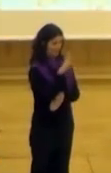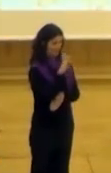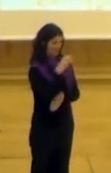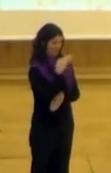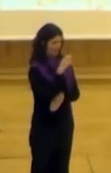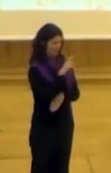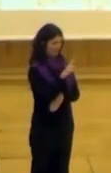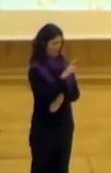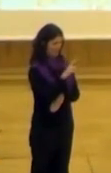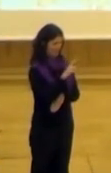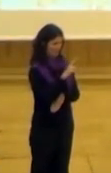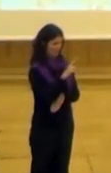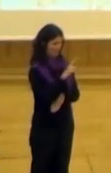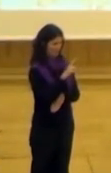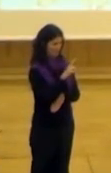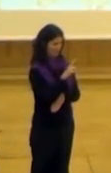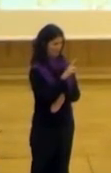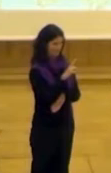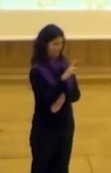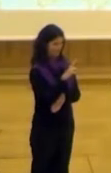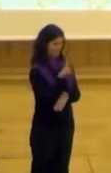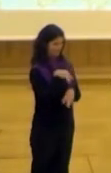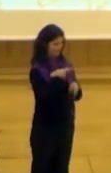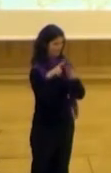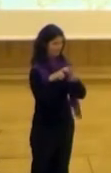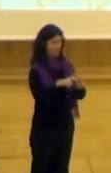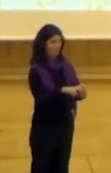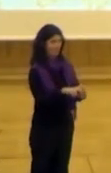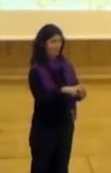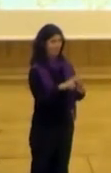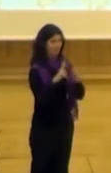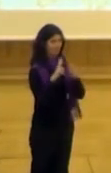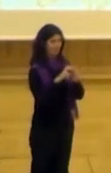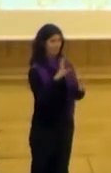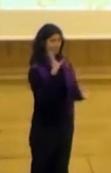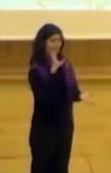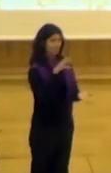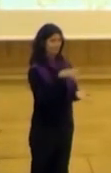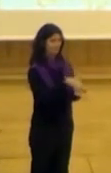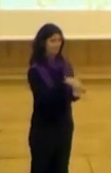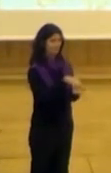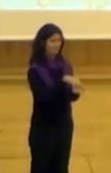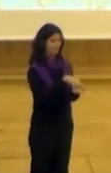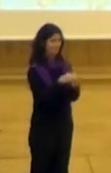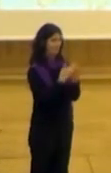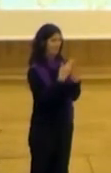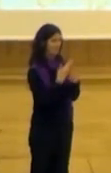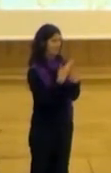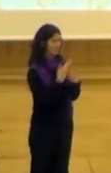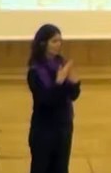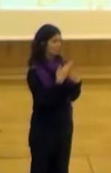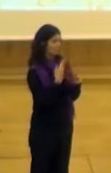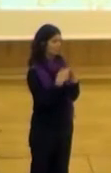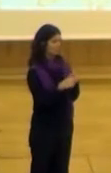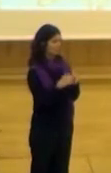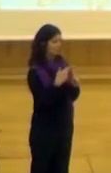es investigadora en el Centro de Estudios Políticos y Constitucionales, donde